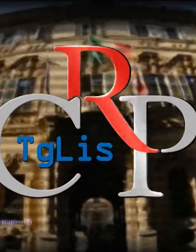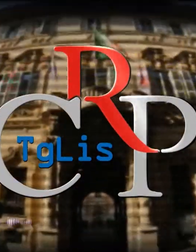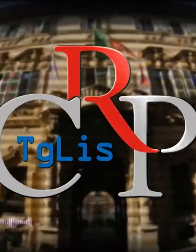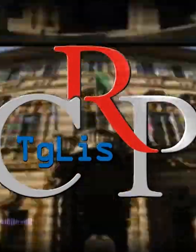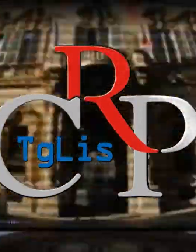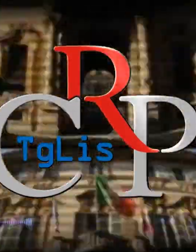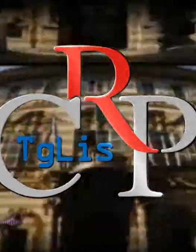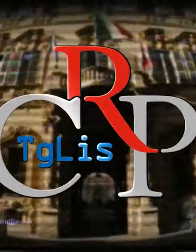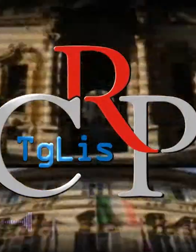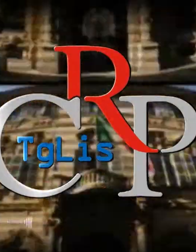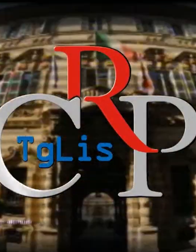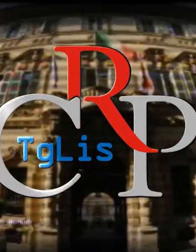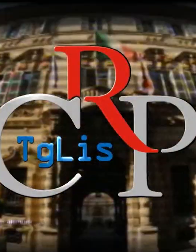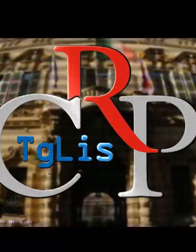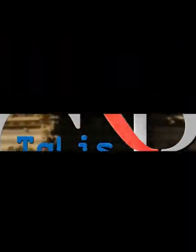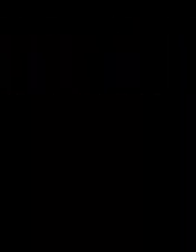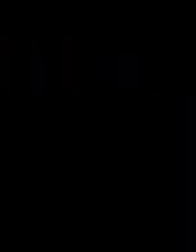Grazie per